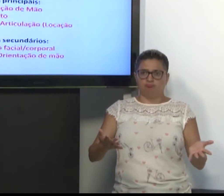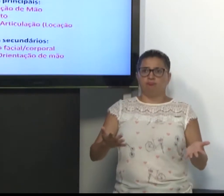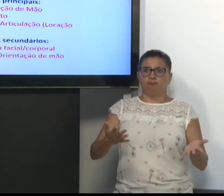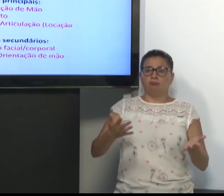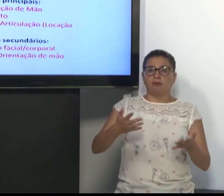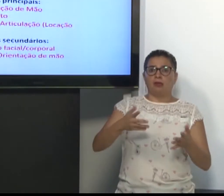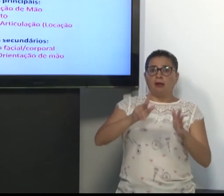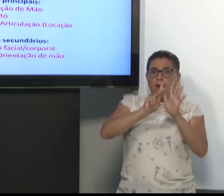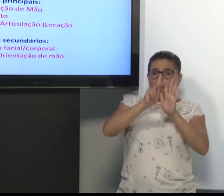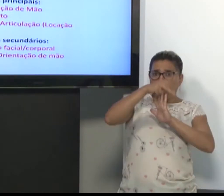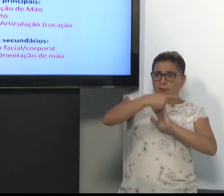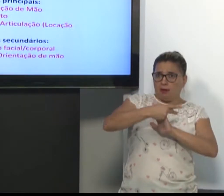de articulação.